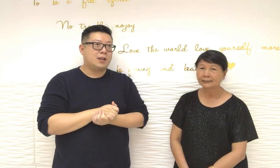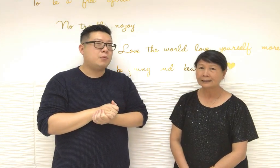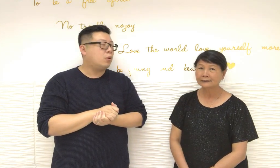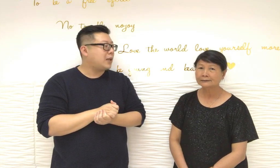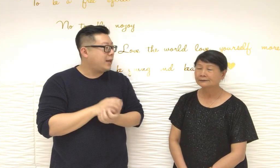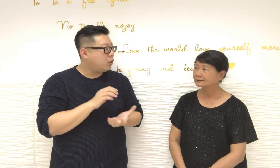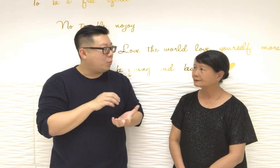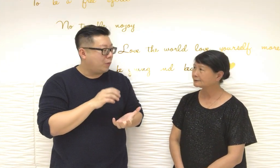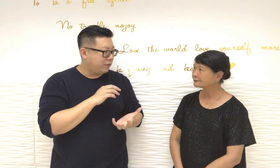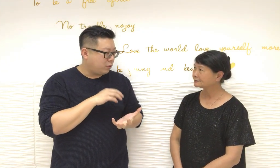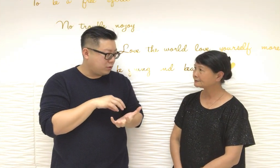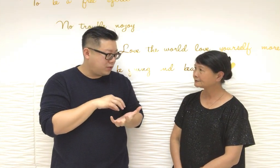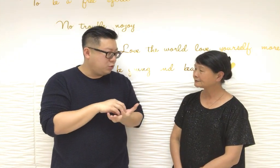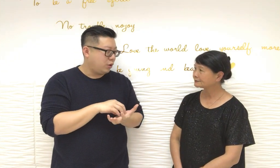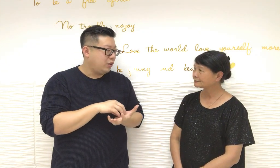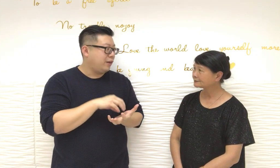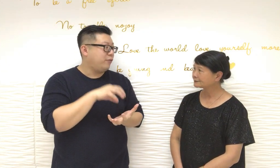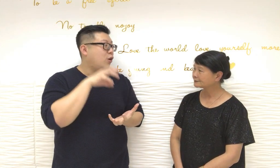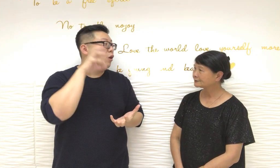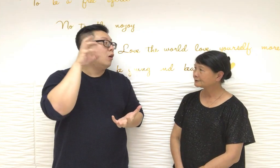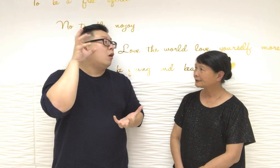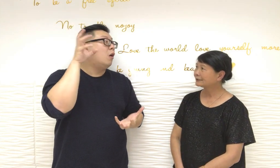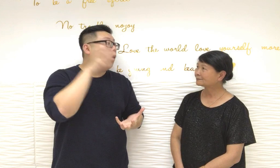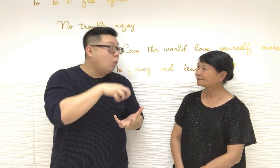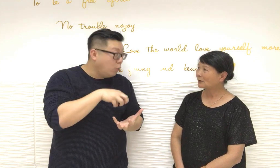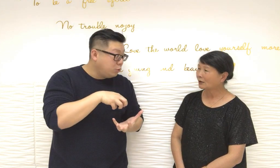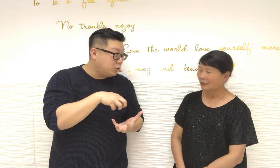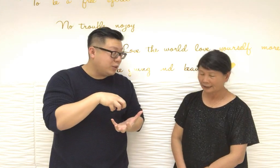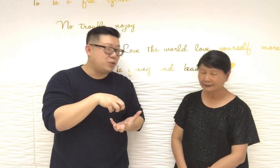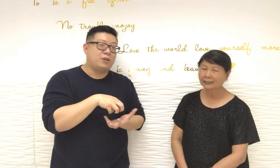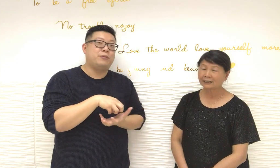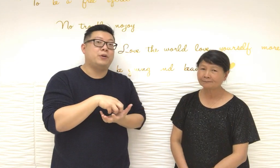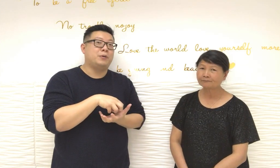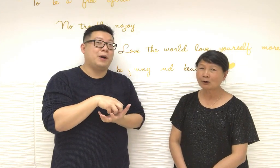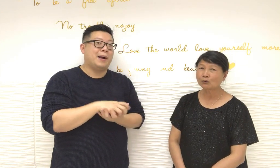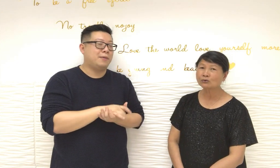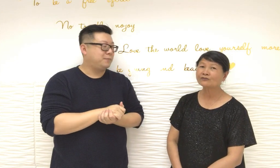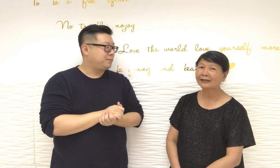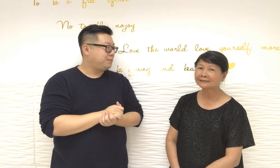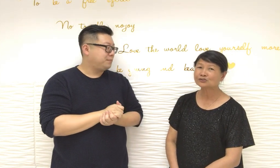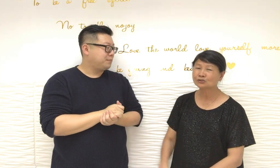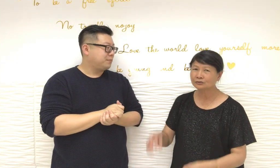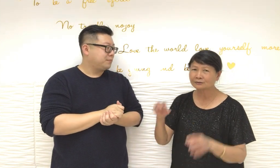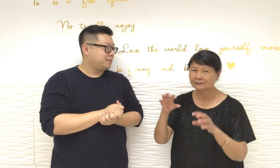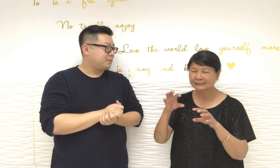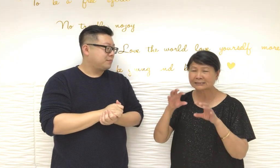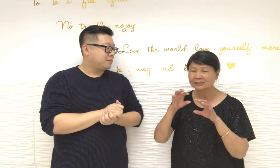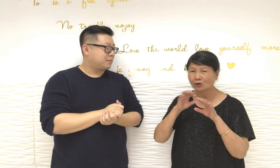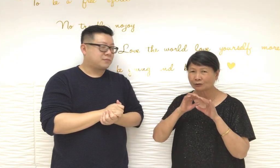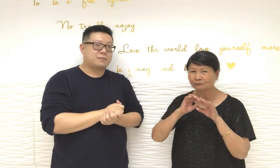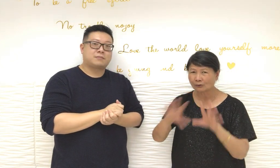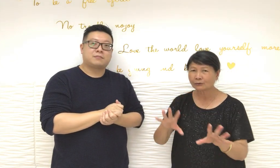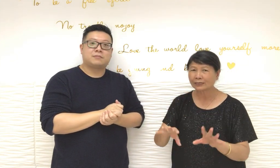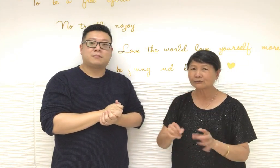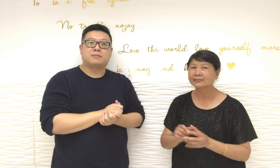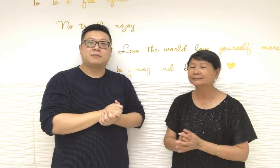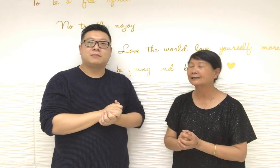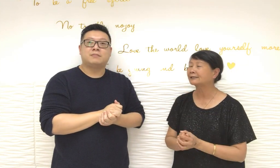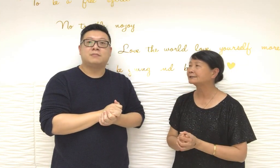但是這個不是給招財這個是給保住財務是的保住財務不要流失嗯